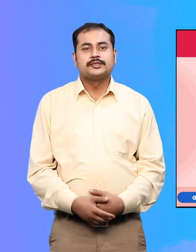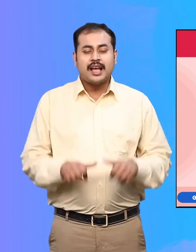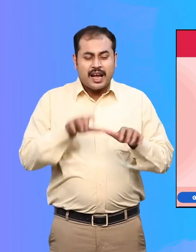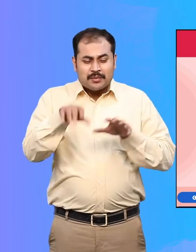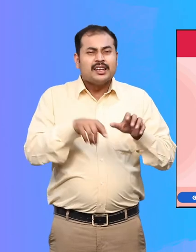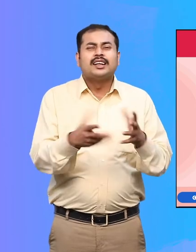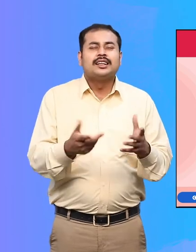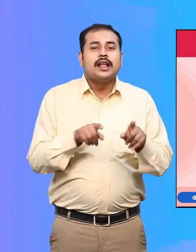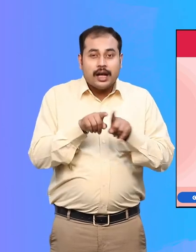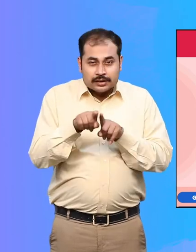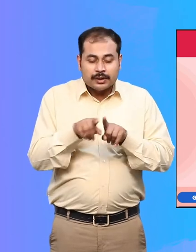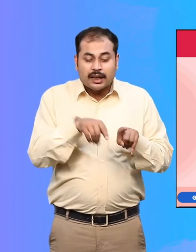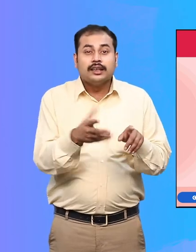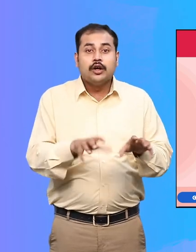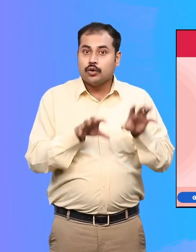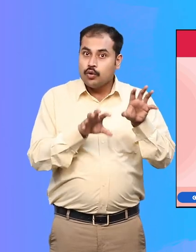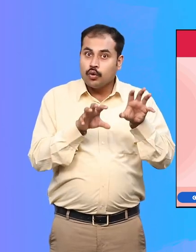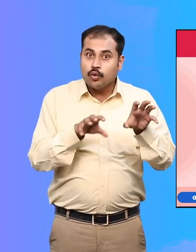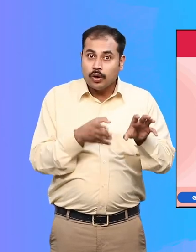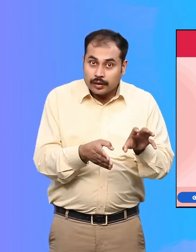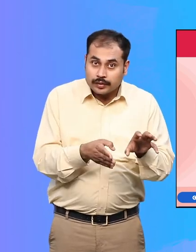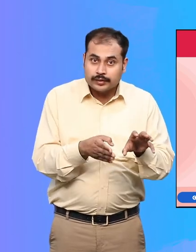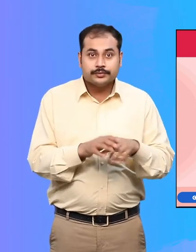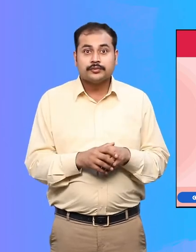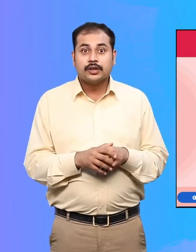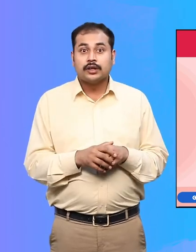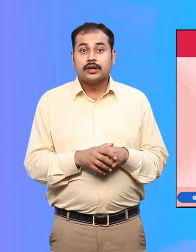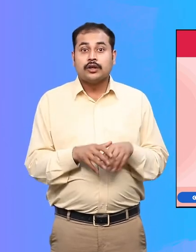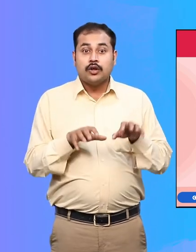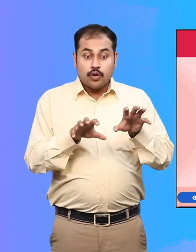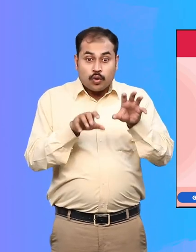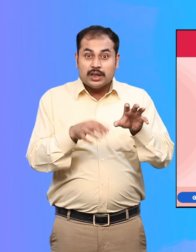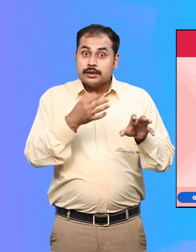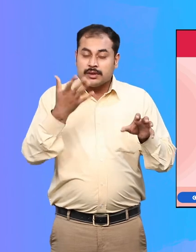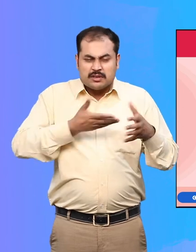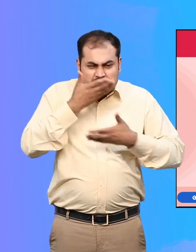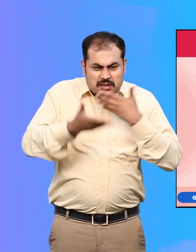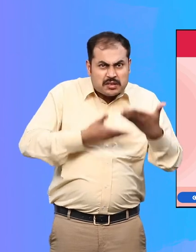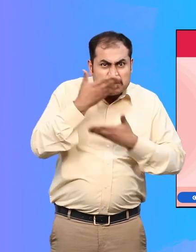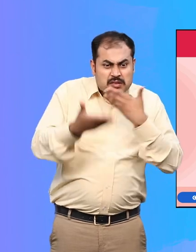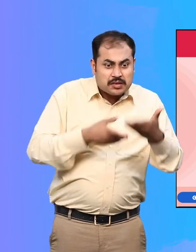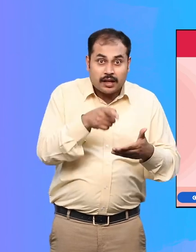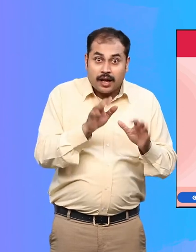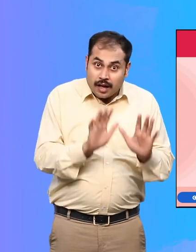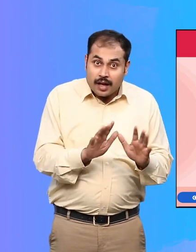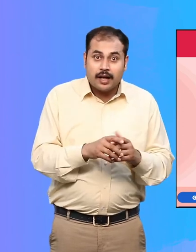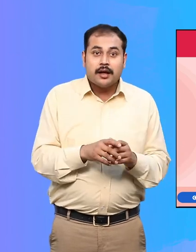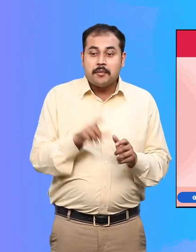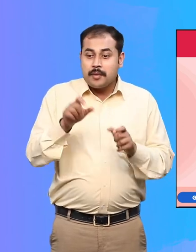Service Animal आम तोर पर कुत्ते और कभी पालतु पशु दिव्यांग जनों की मदद